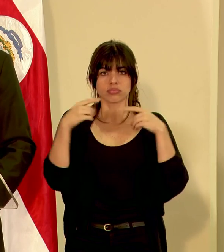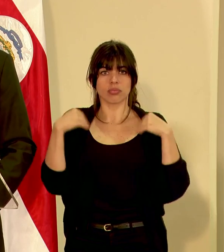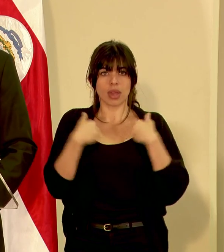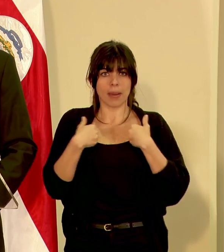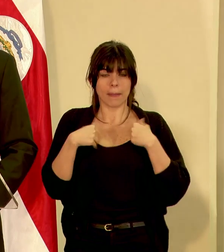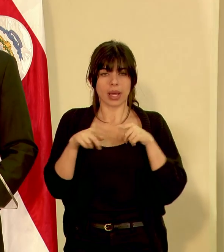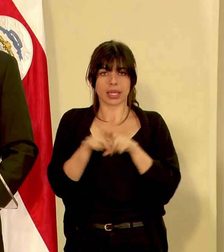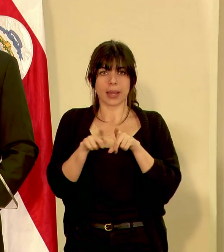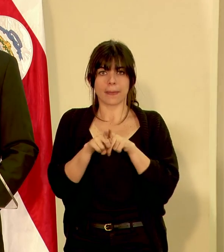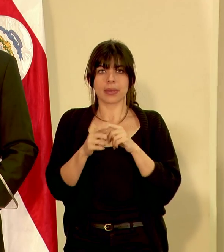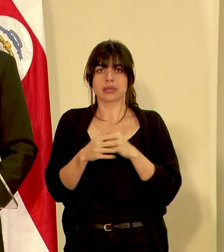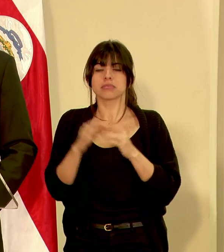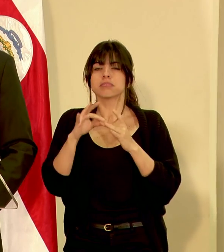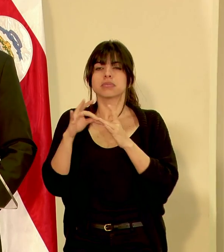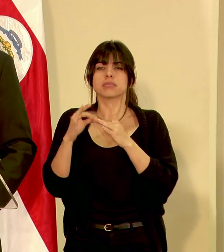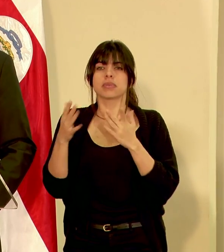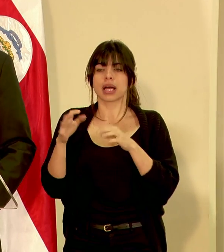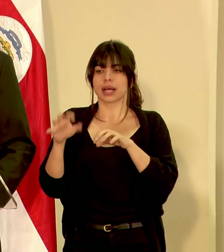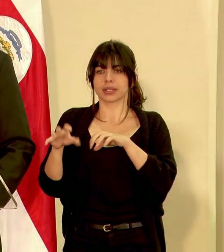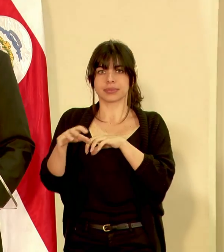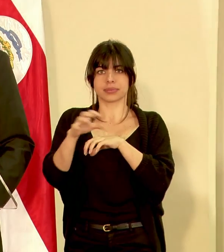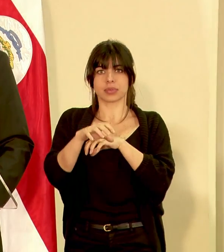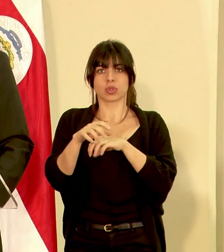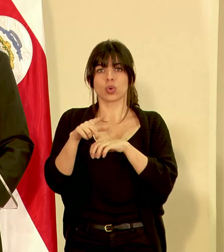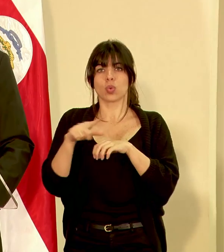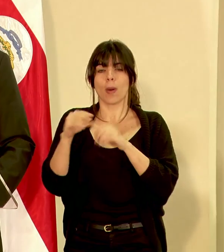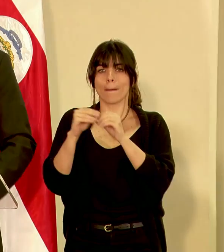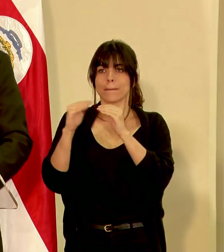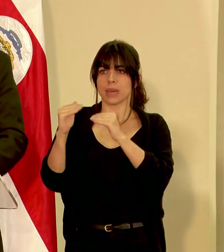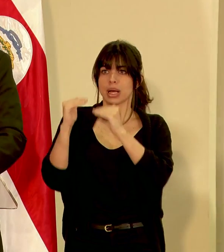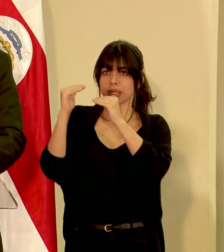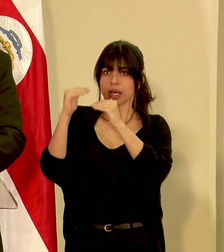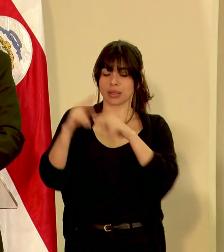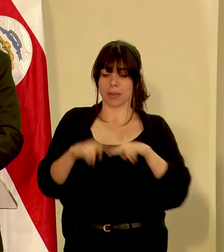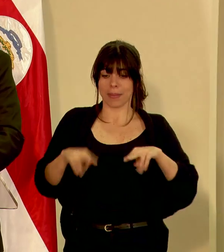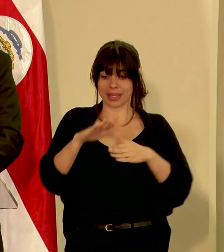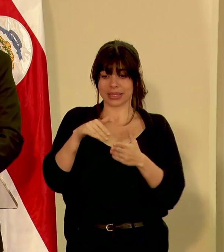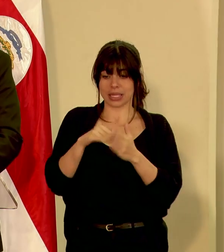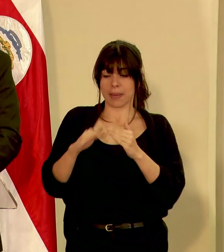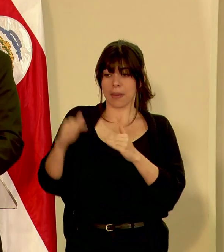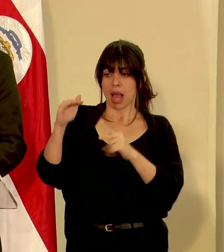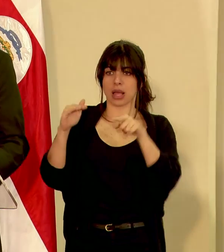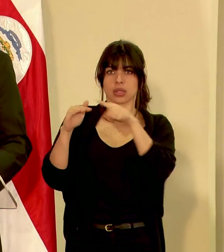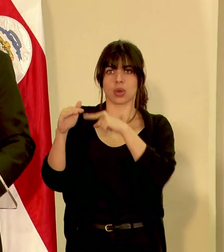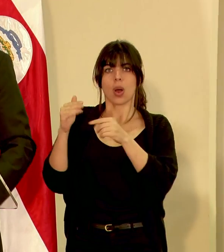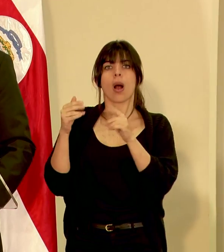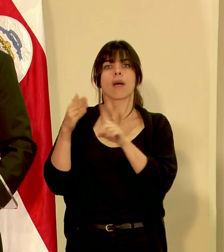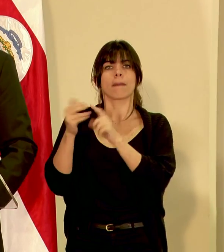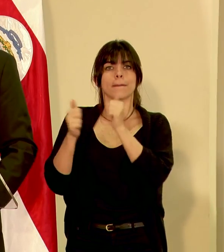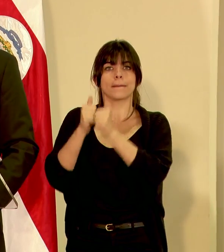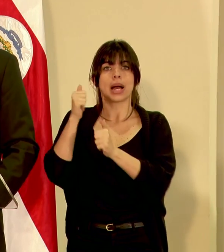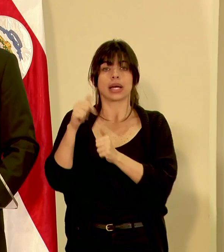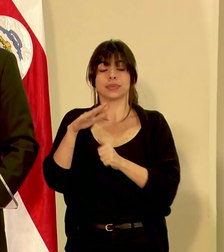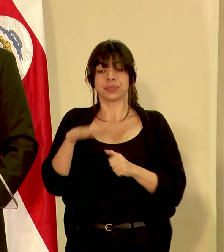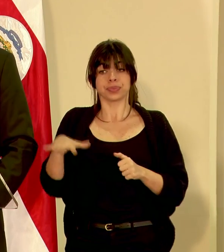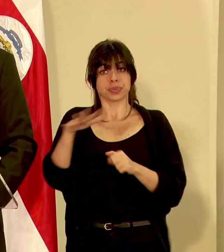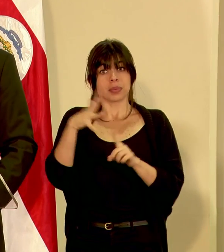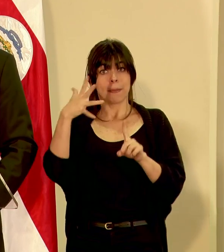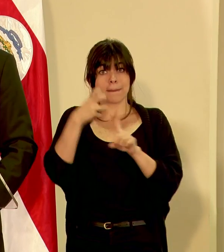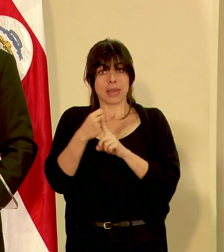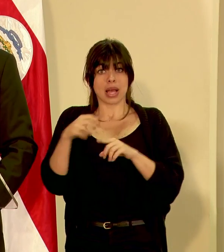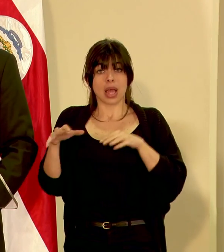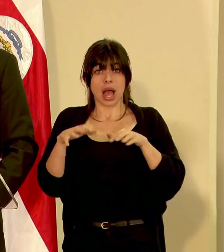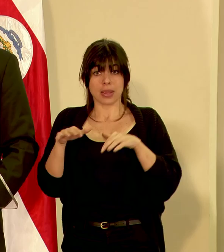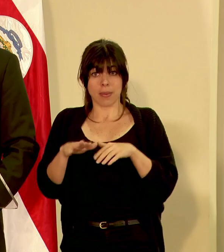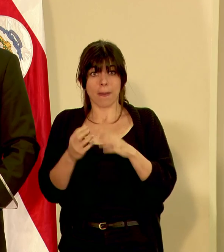principalmente de los cantones, de las partes altas del Valle Central. Este impacto que ha tenido la